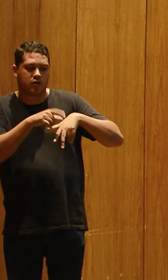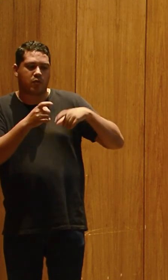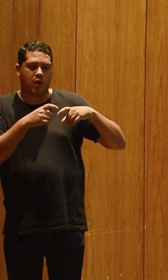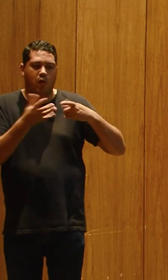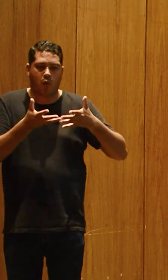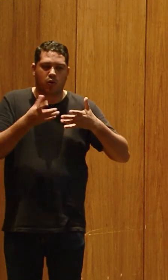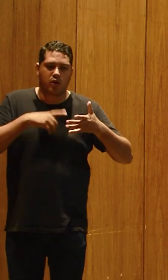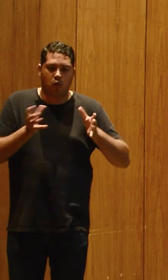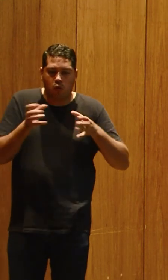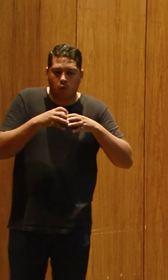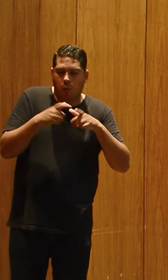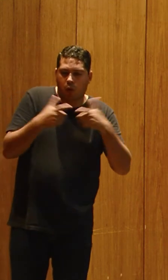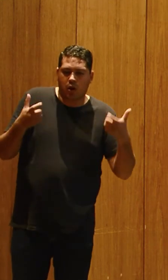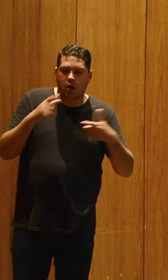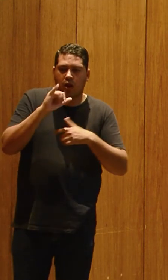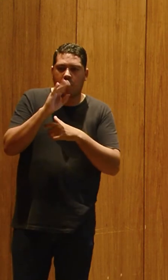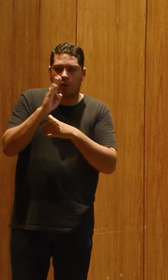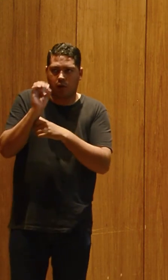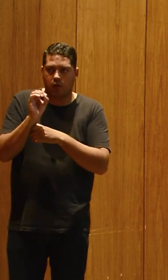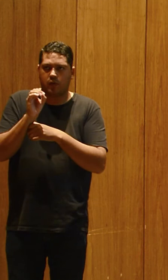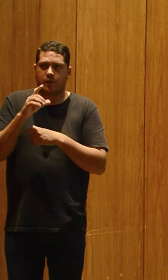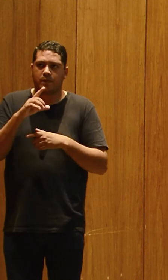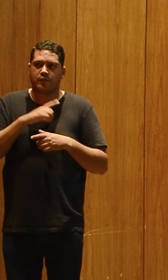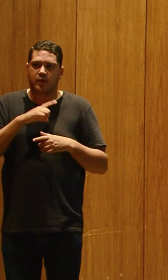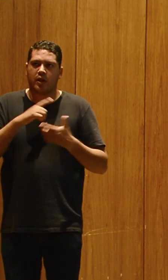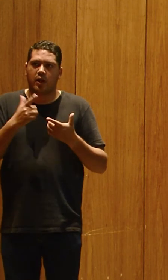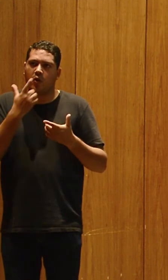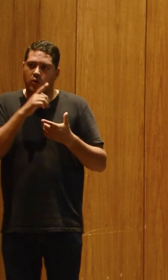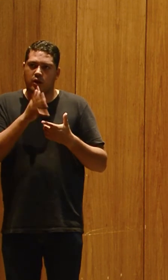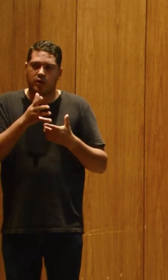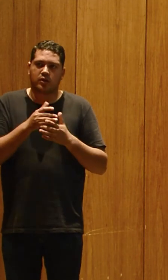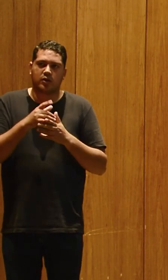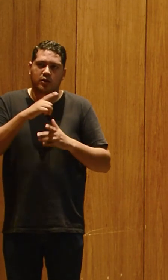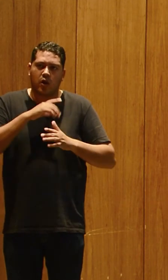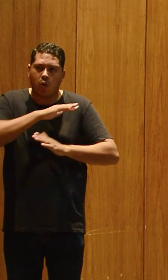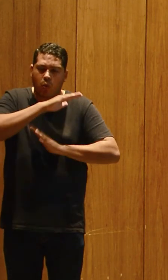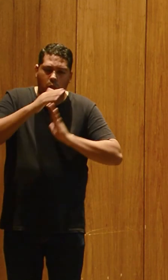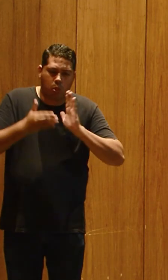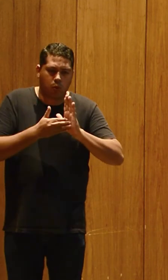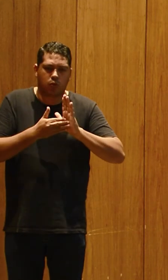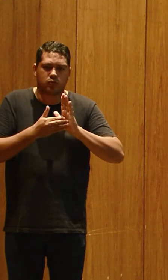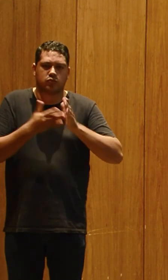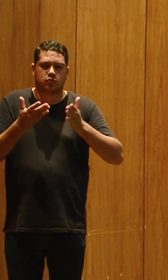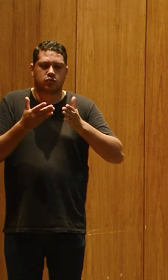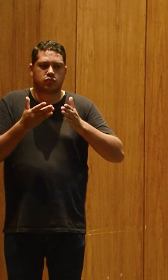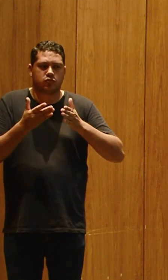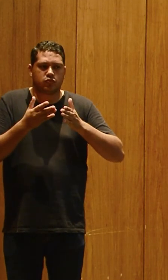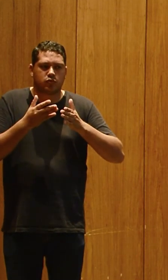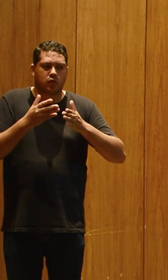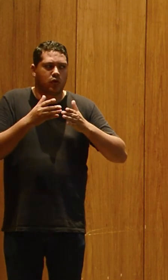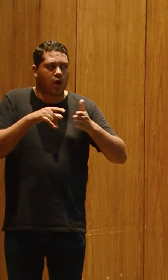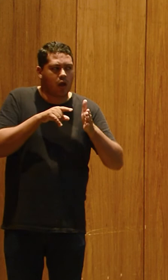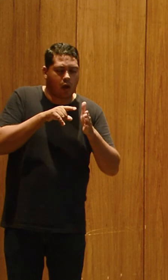nós temos uma equipe muito grande lá no IBO, que está preparada para isso. Nós temos todos os equipamentos, todos os exames disponíveis